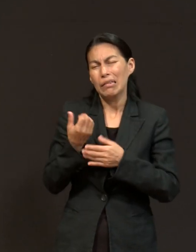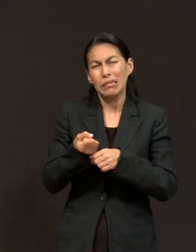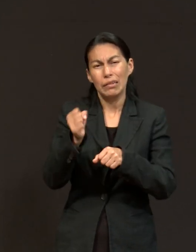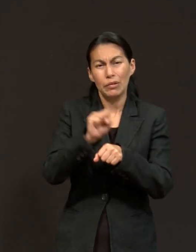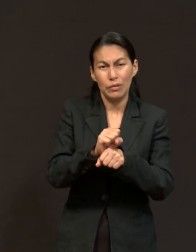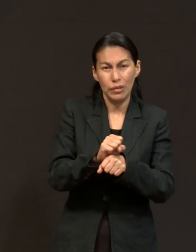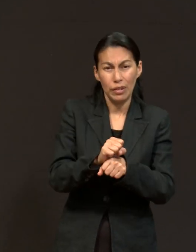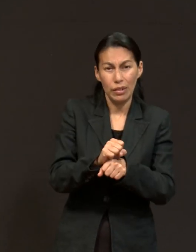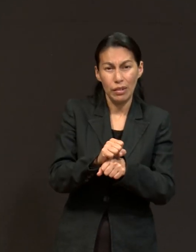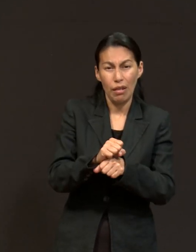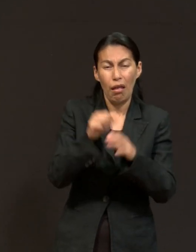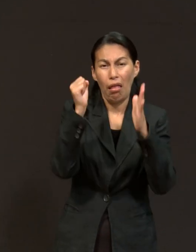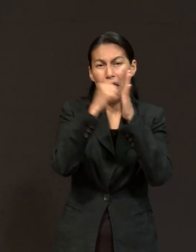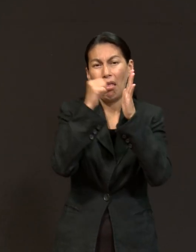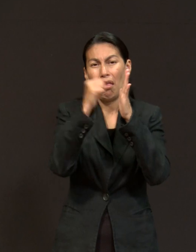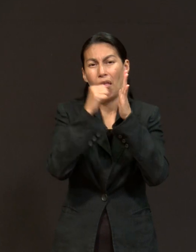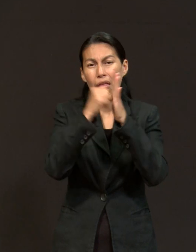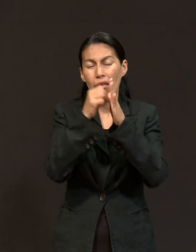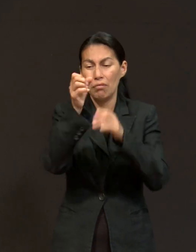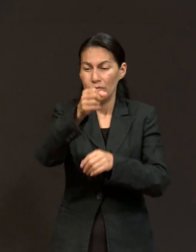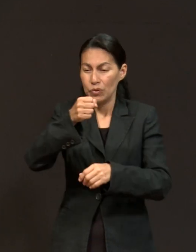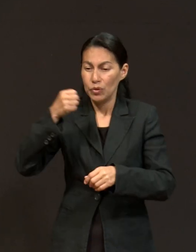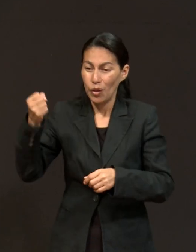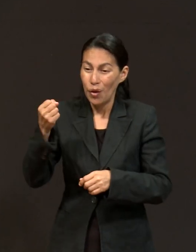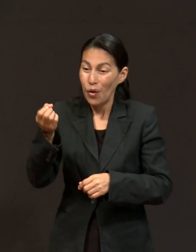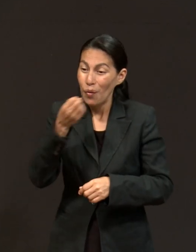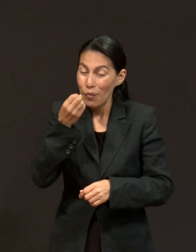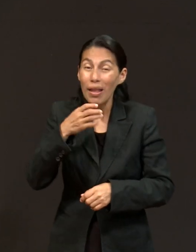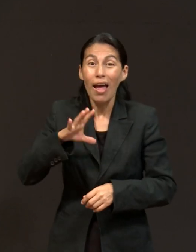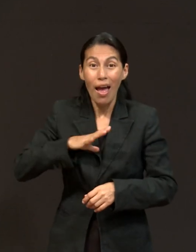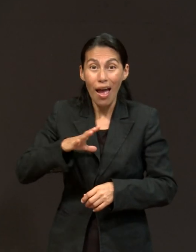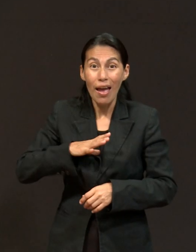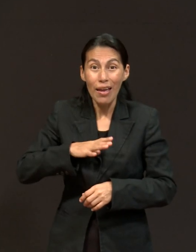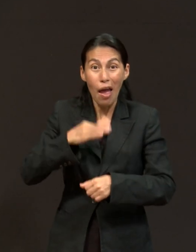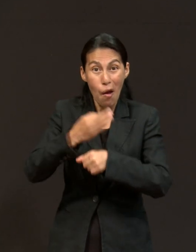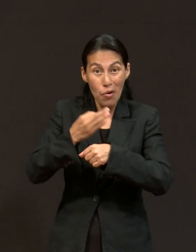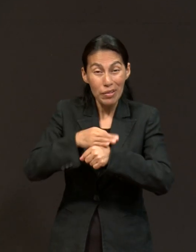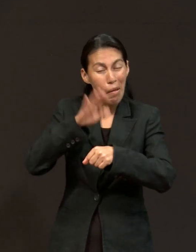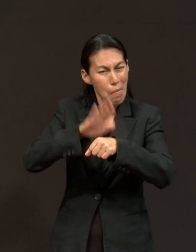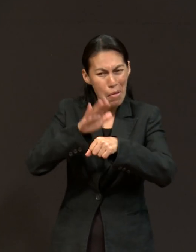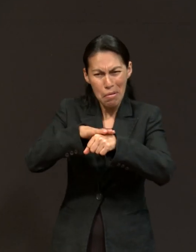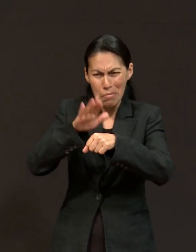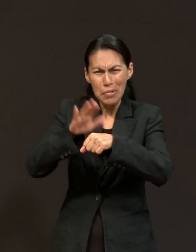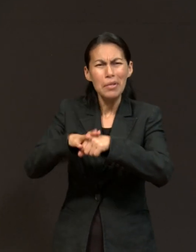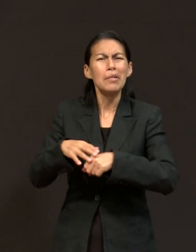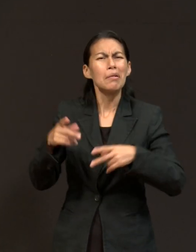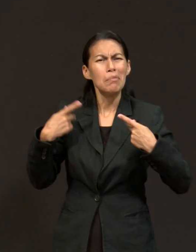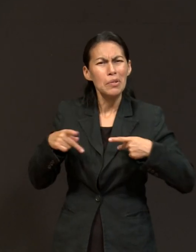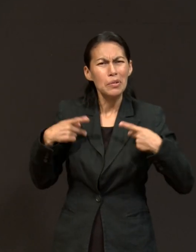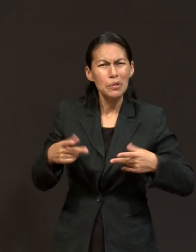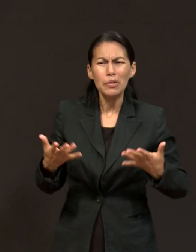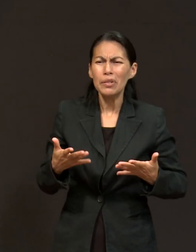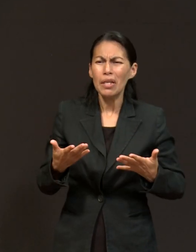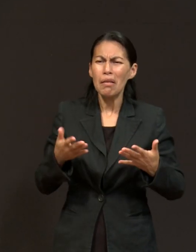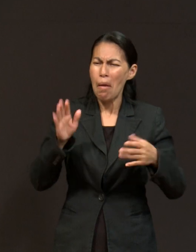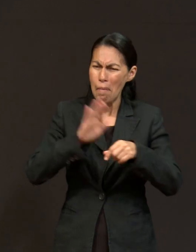sonaba la puerta, y había alimentos en esta ocasión aún más. Realmente se han multiplicado las personas que lo han hecho.